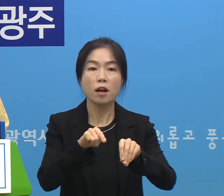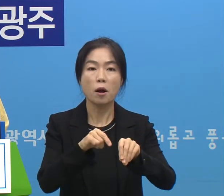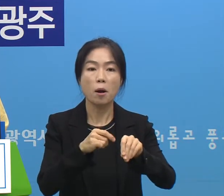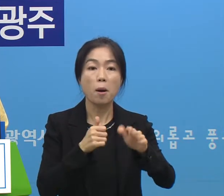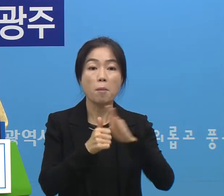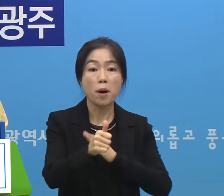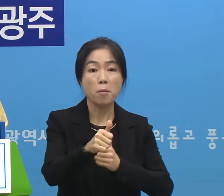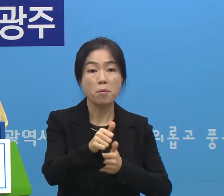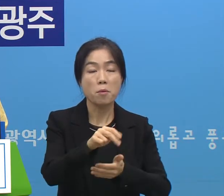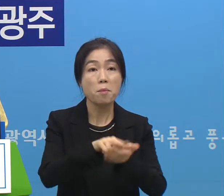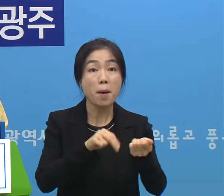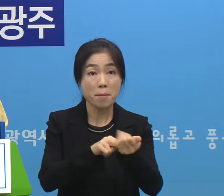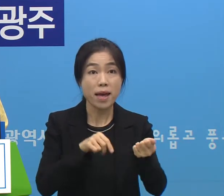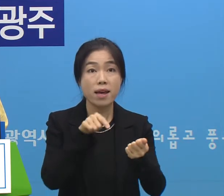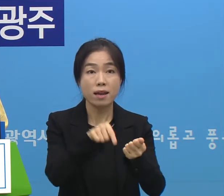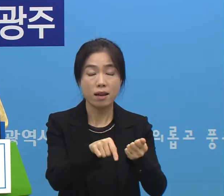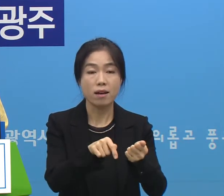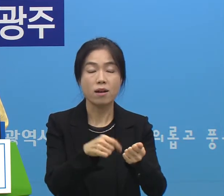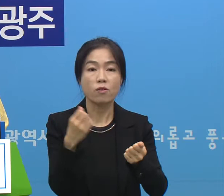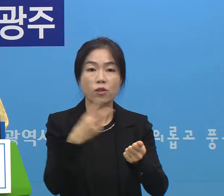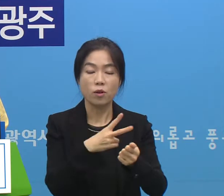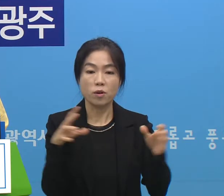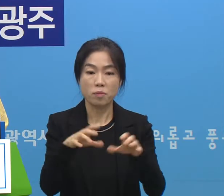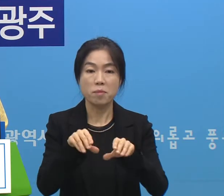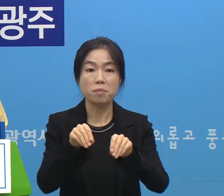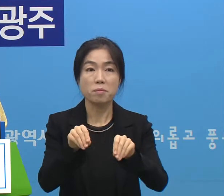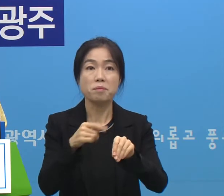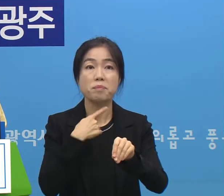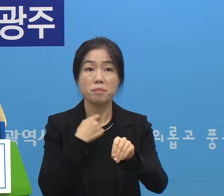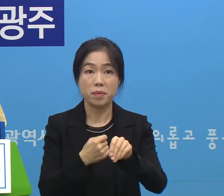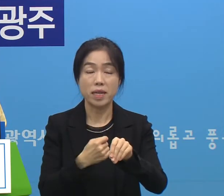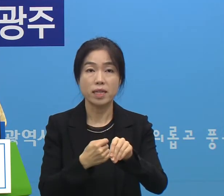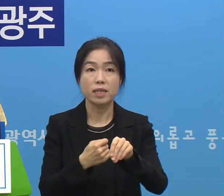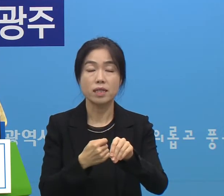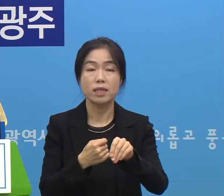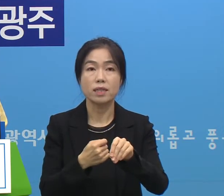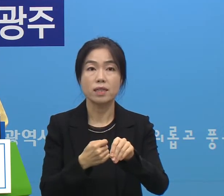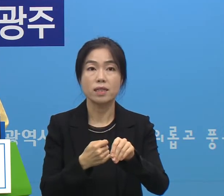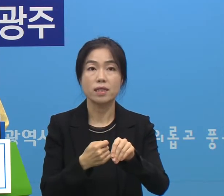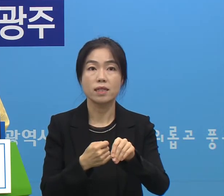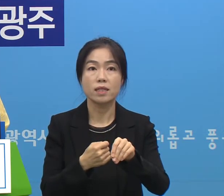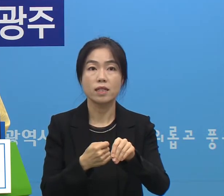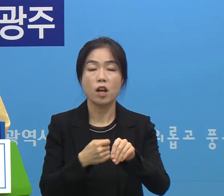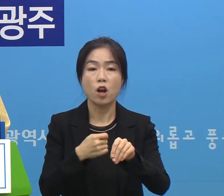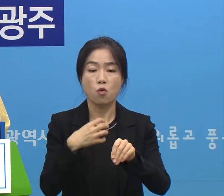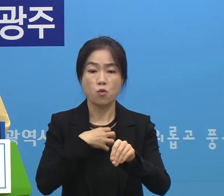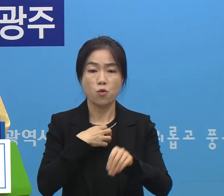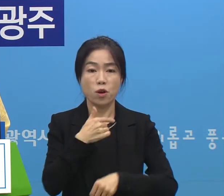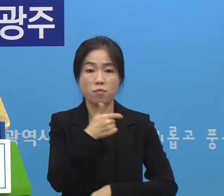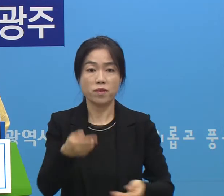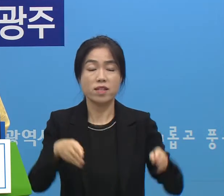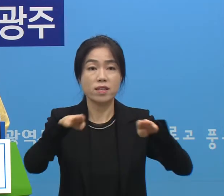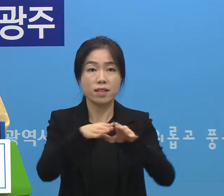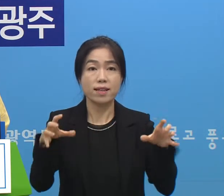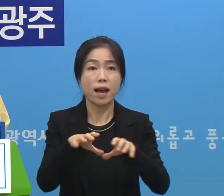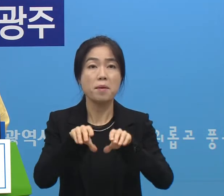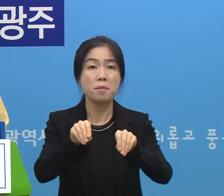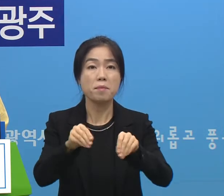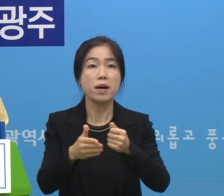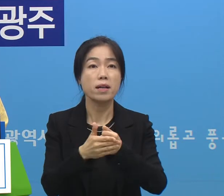판매 이죠 그리고 집합 제한을 한 그러니까 고위험 시설에 대한 집합 제한으로